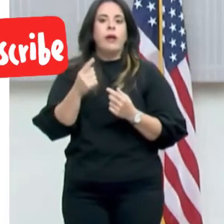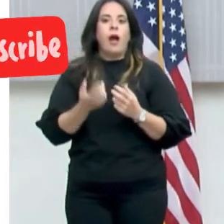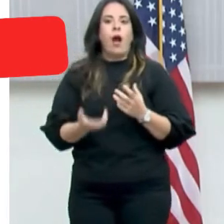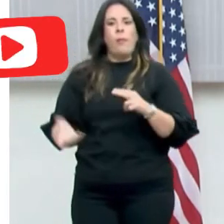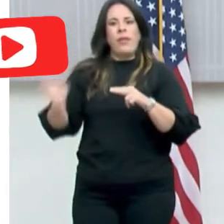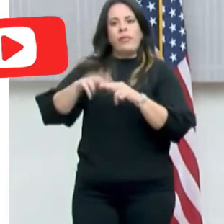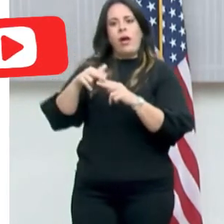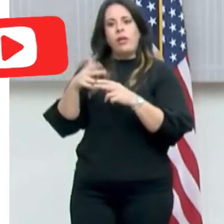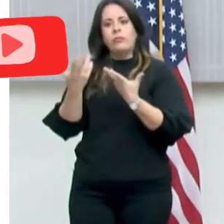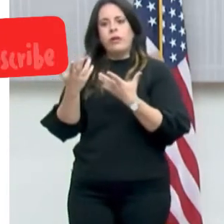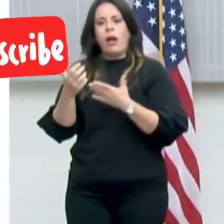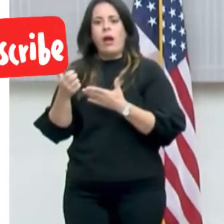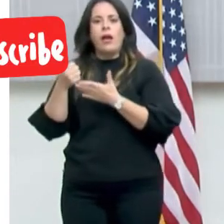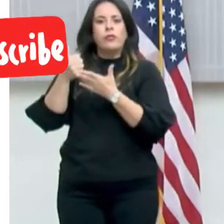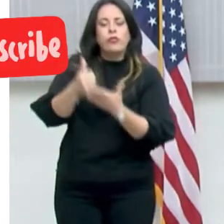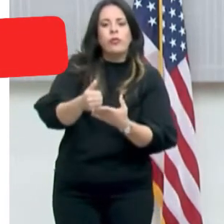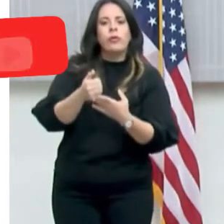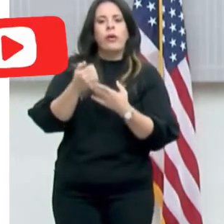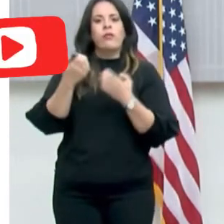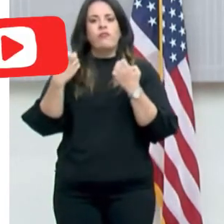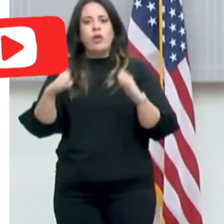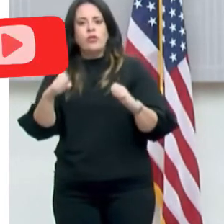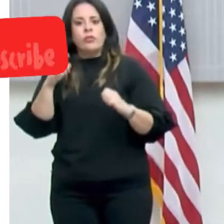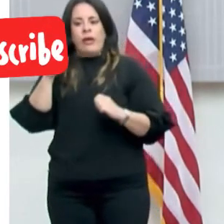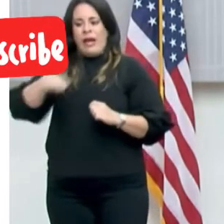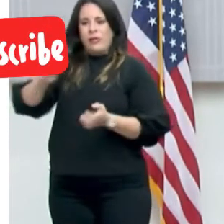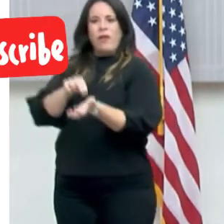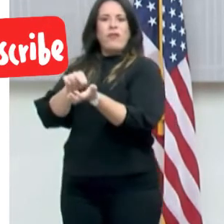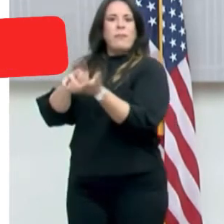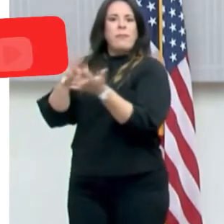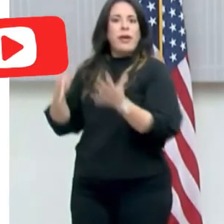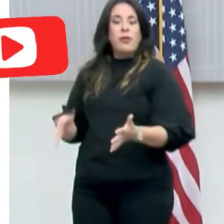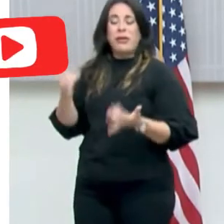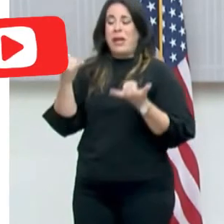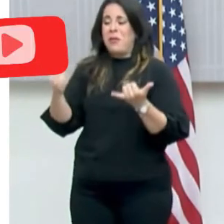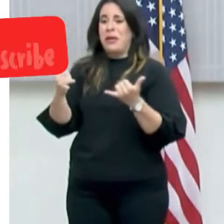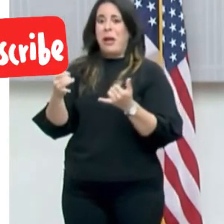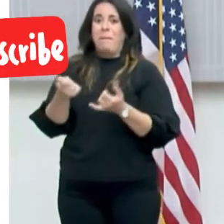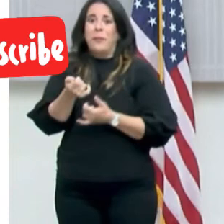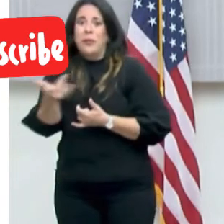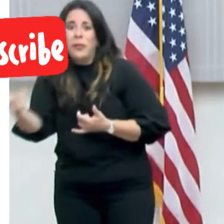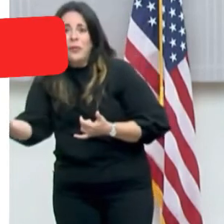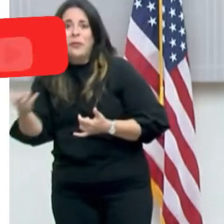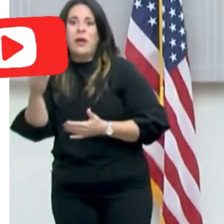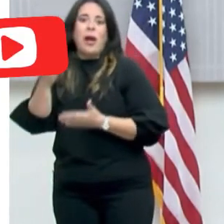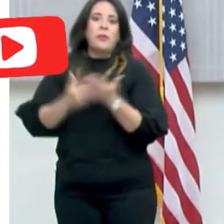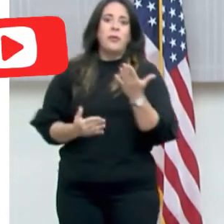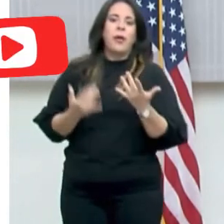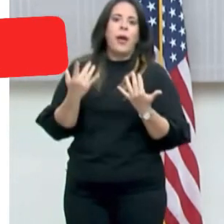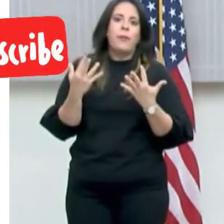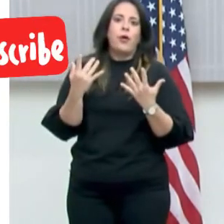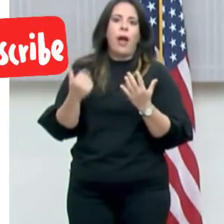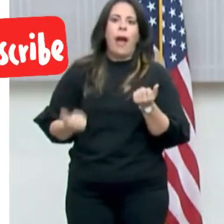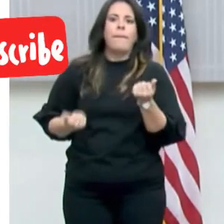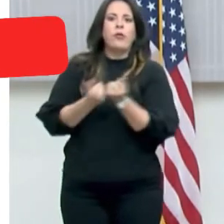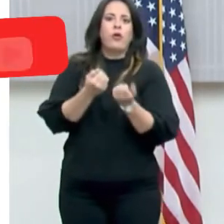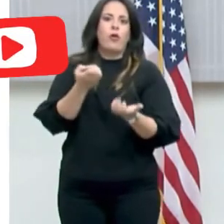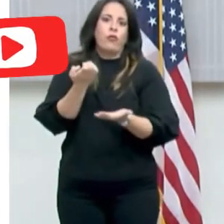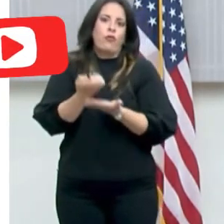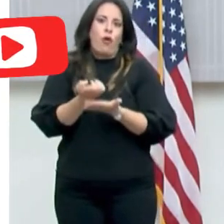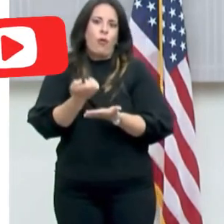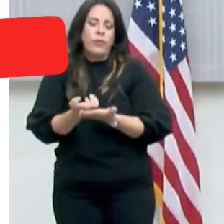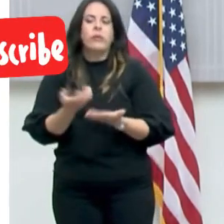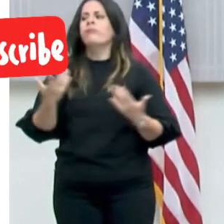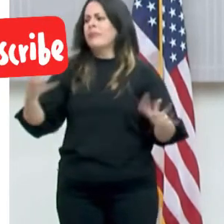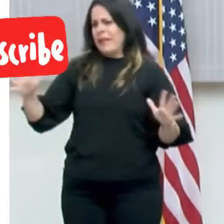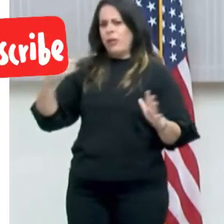a los enfermeros que ese recurso humano que está agotado ahora mismo, muchos están en espera del incentivo económico? Ya tomamos